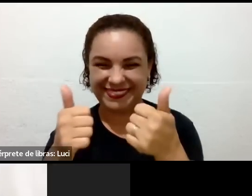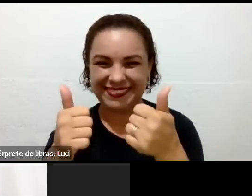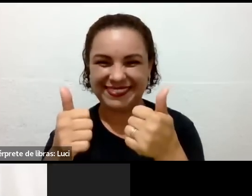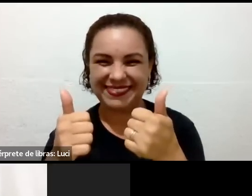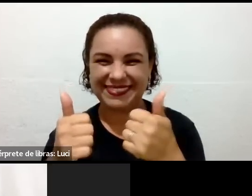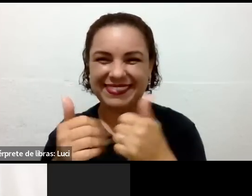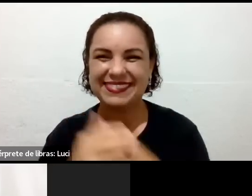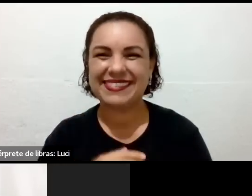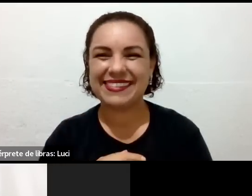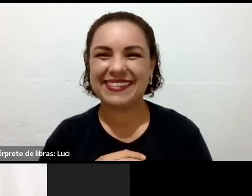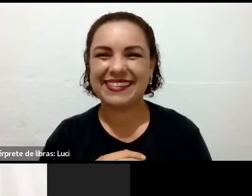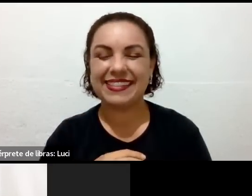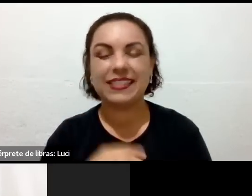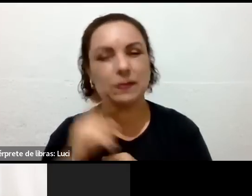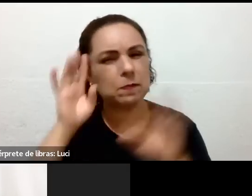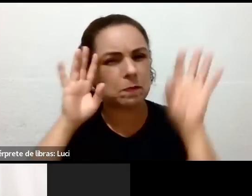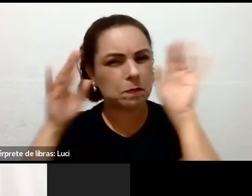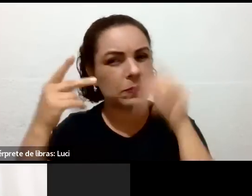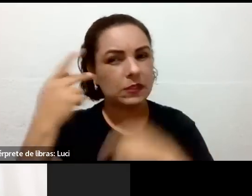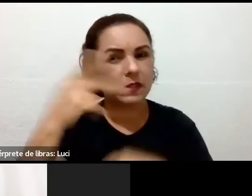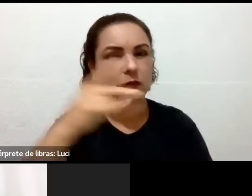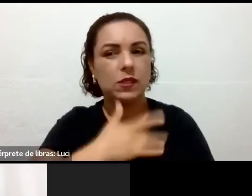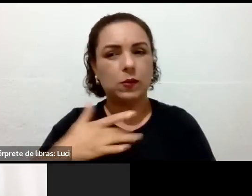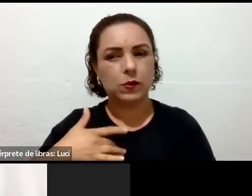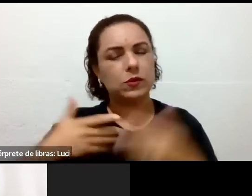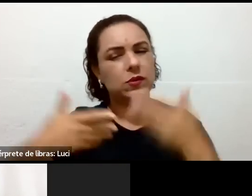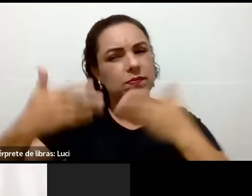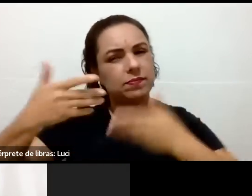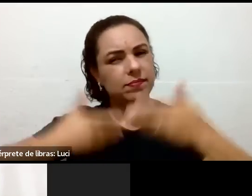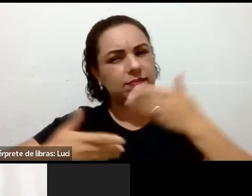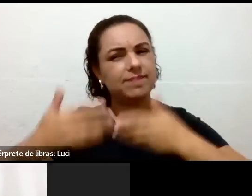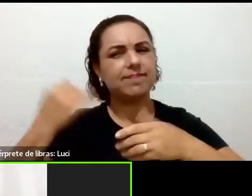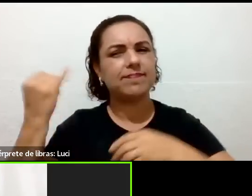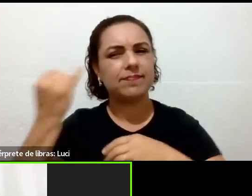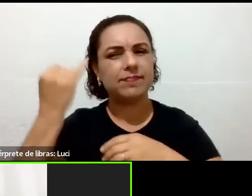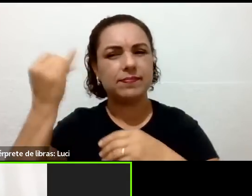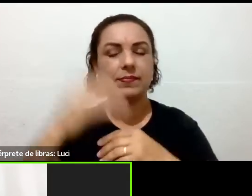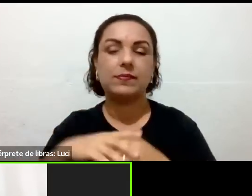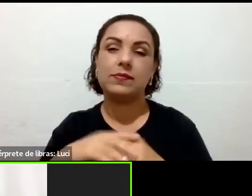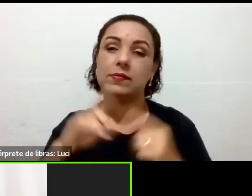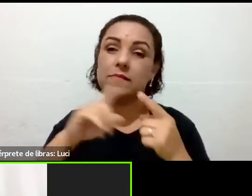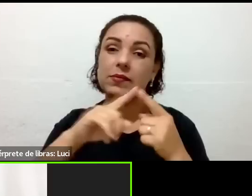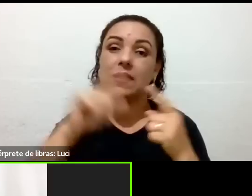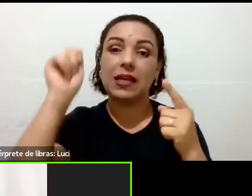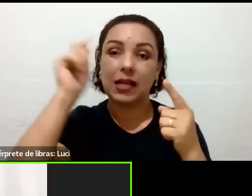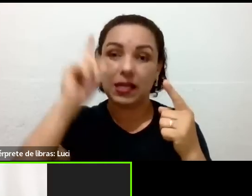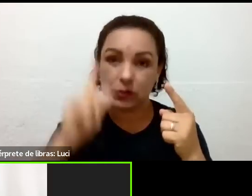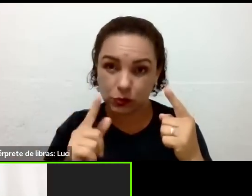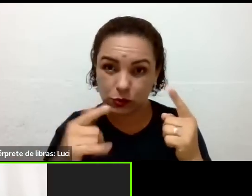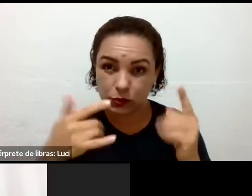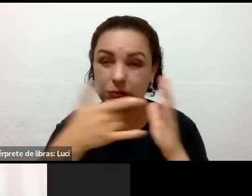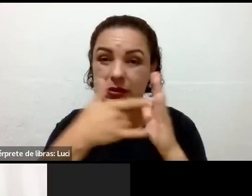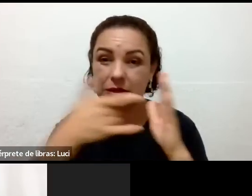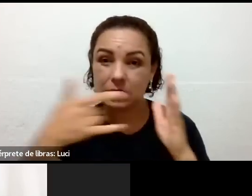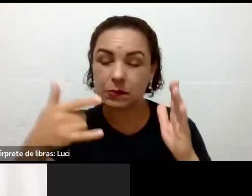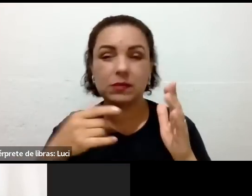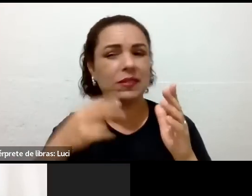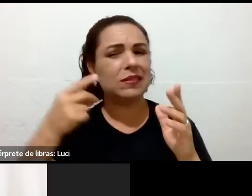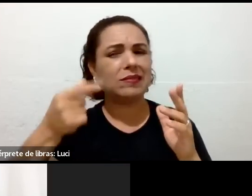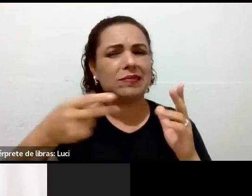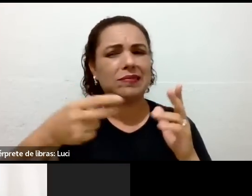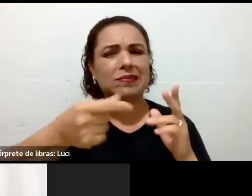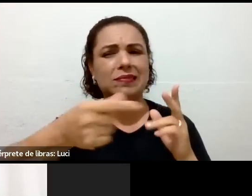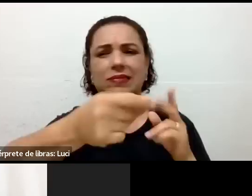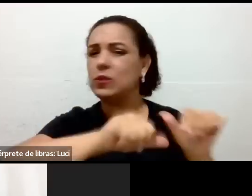Inveça na sua saúde, cuida dela, um produto vai durar a vida inteira, o outro você vai trocar a cada 3, 4 anos, no máximo